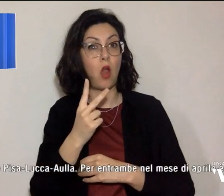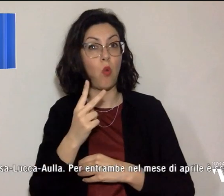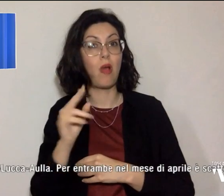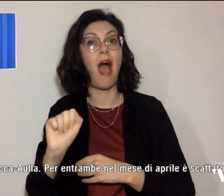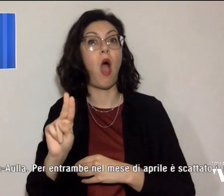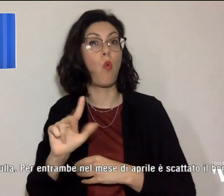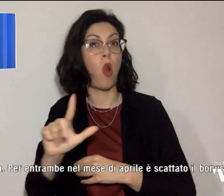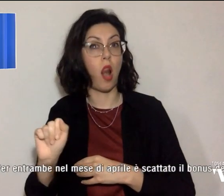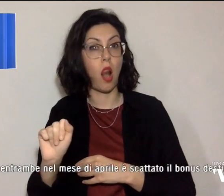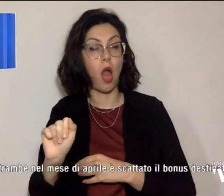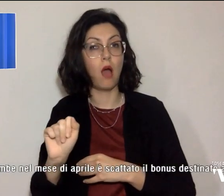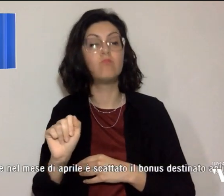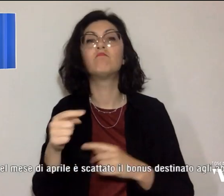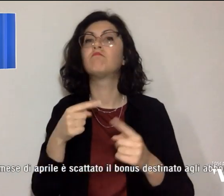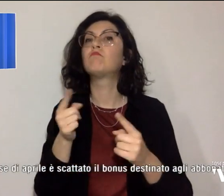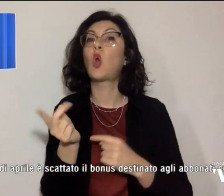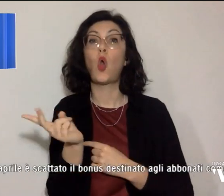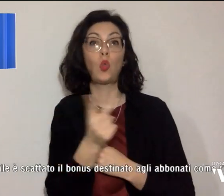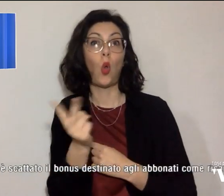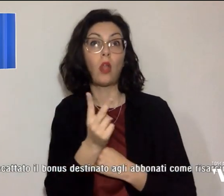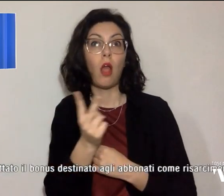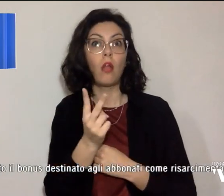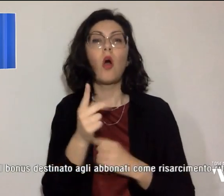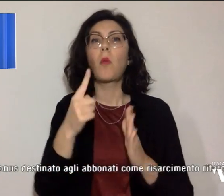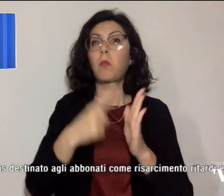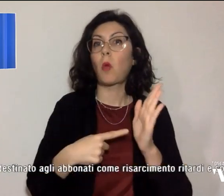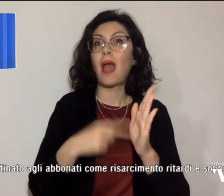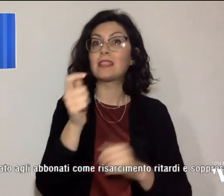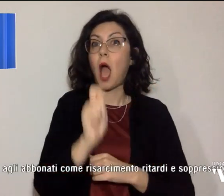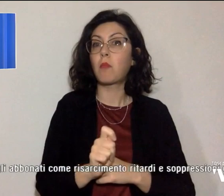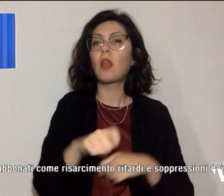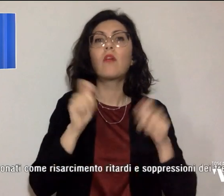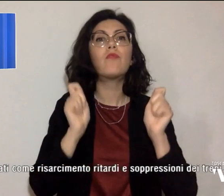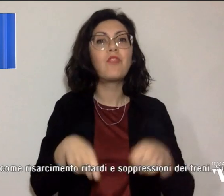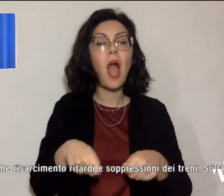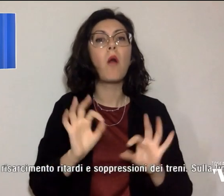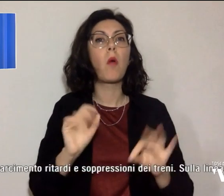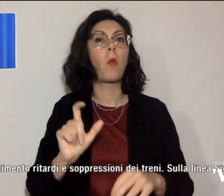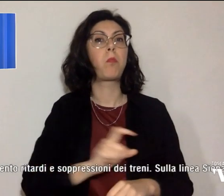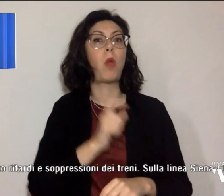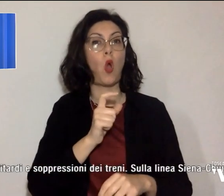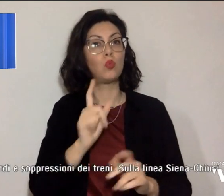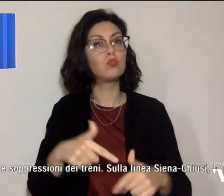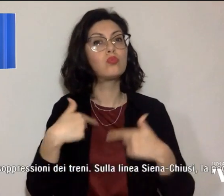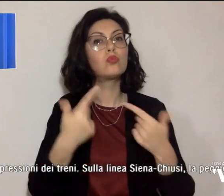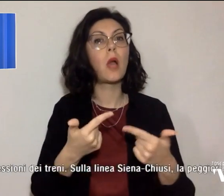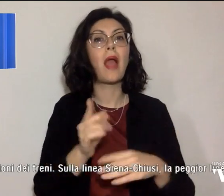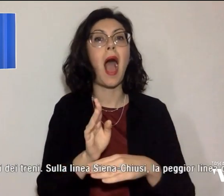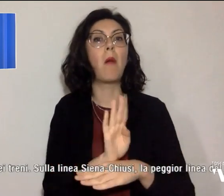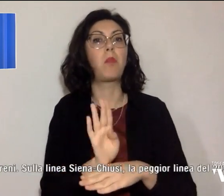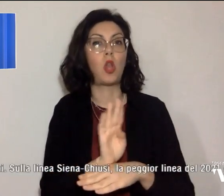Per entrambe nel mese di aprile è scattato il bonus destinato agli abbonati come